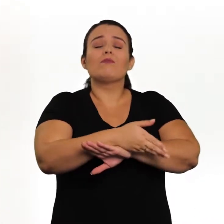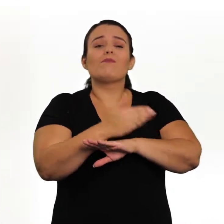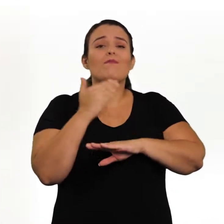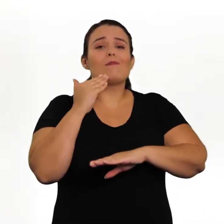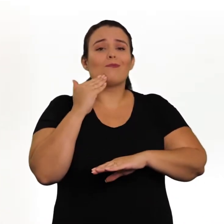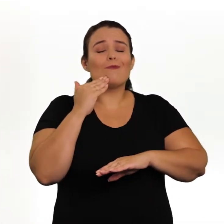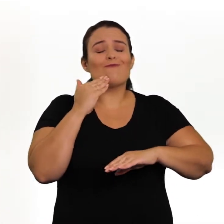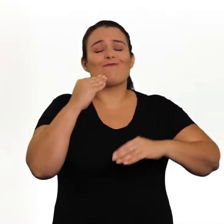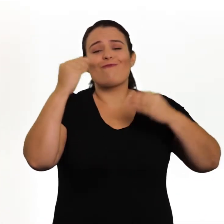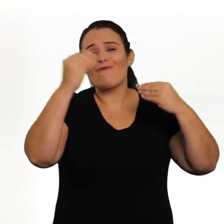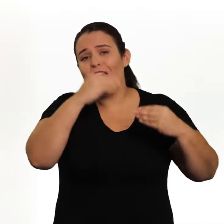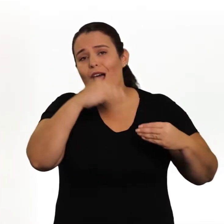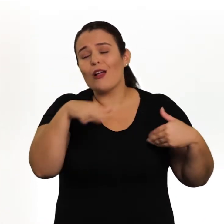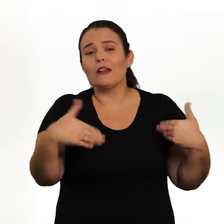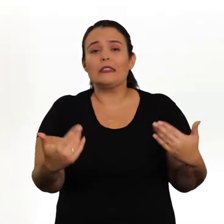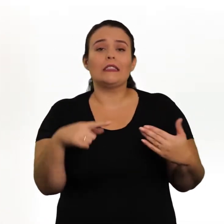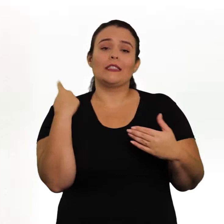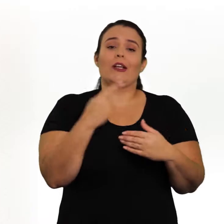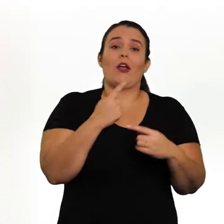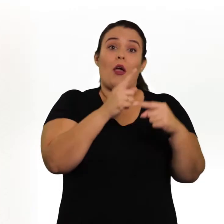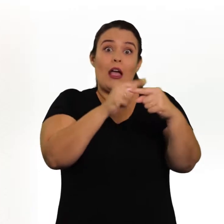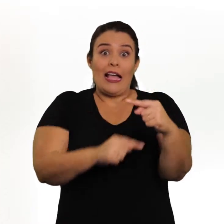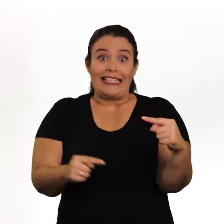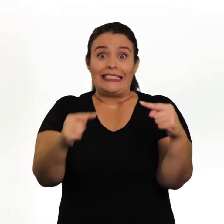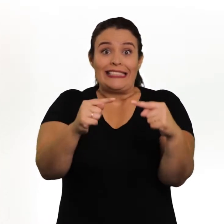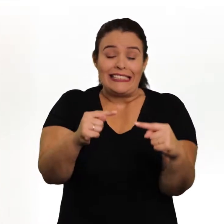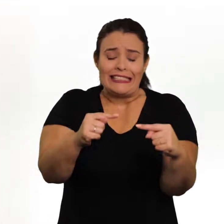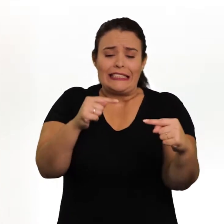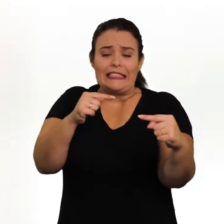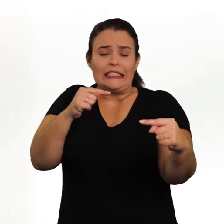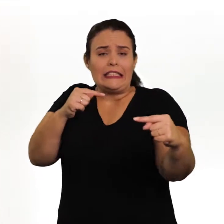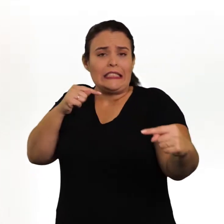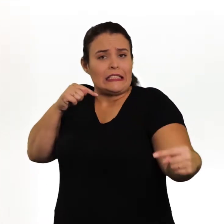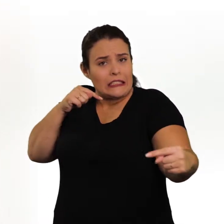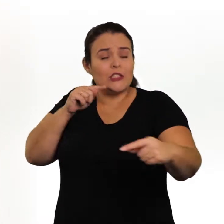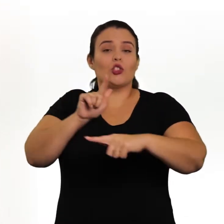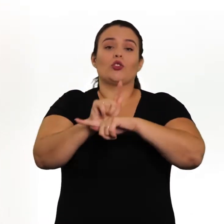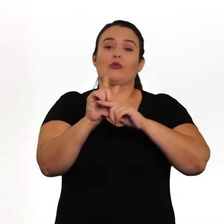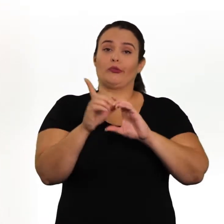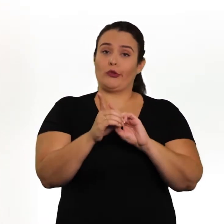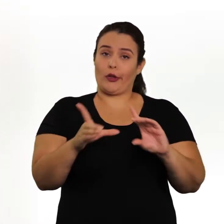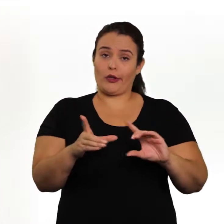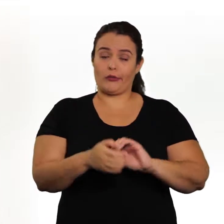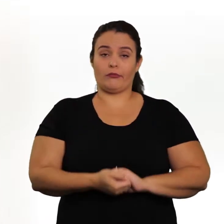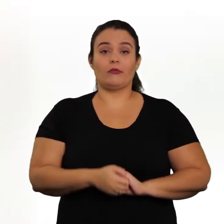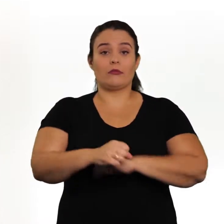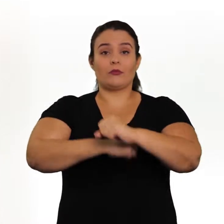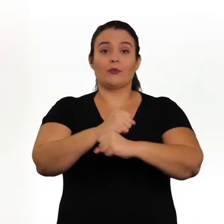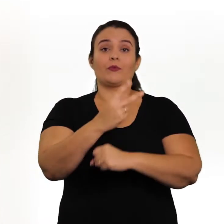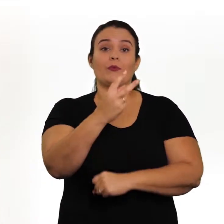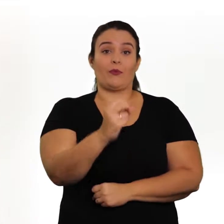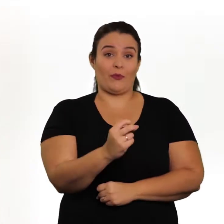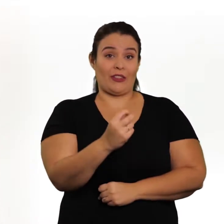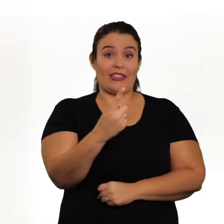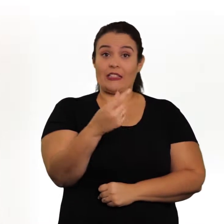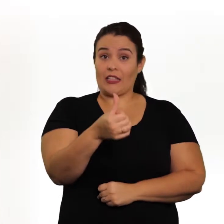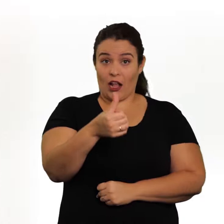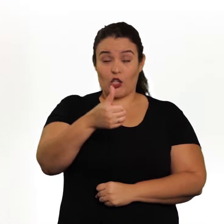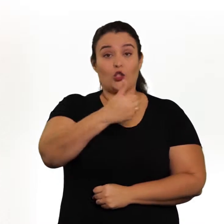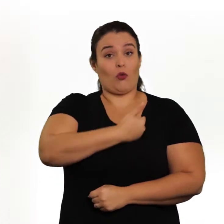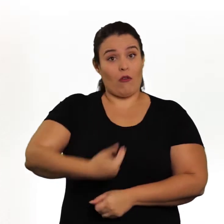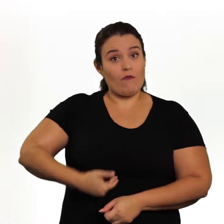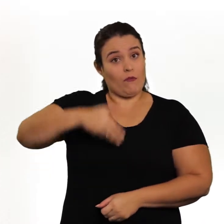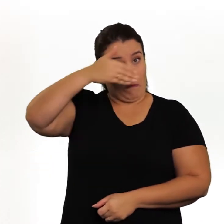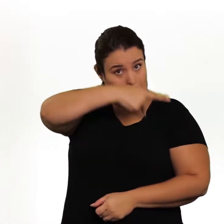elas nos distanciamos de atingir os objetivos do plano, no que diz respeito à gestão democrática. Em 2017, durante o governo